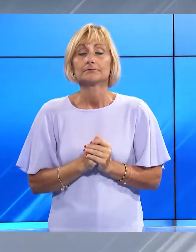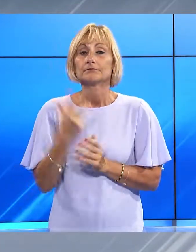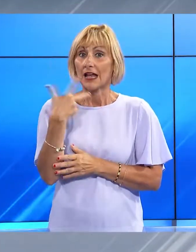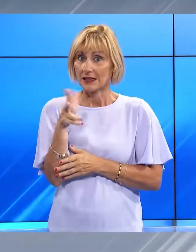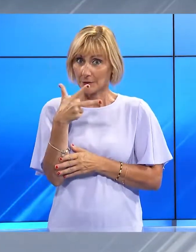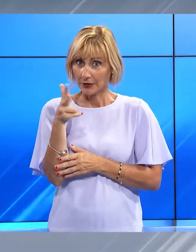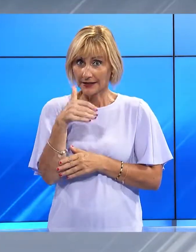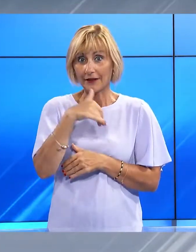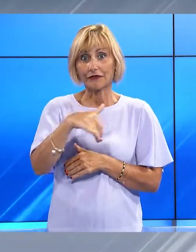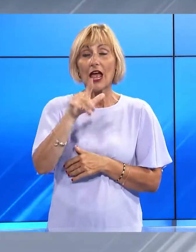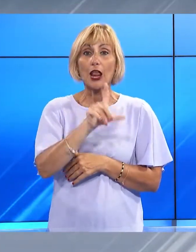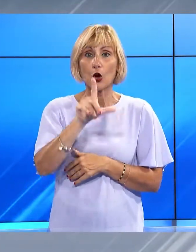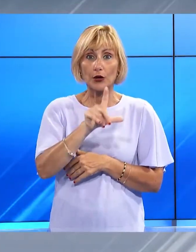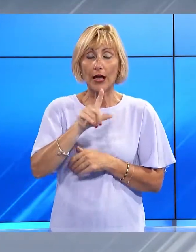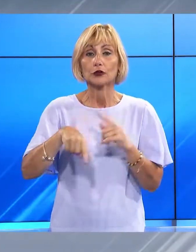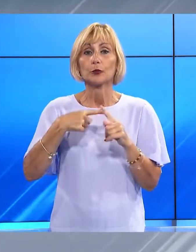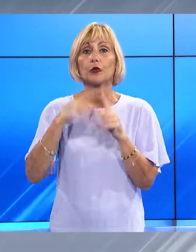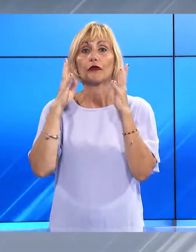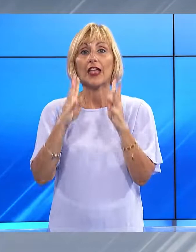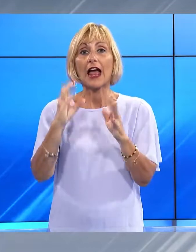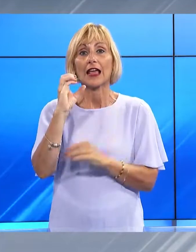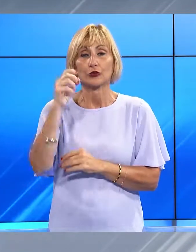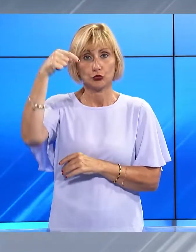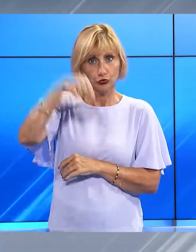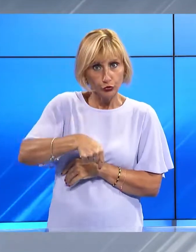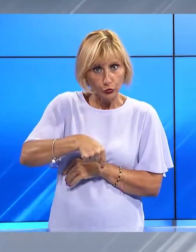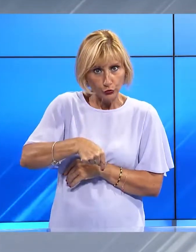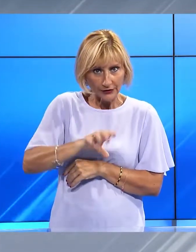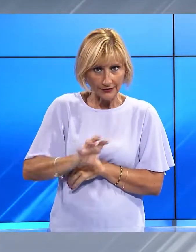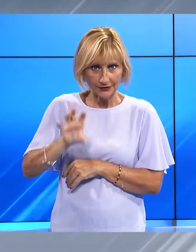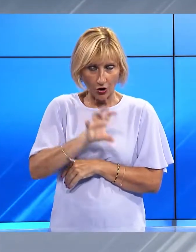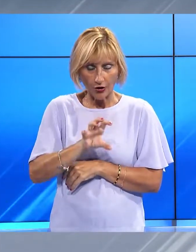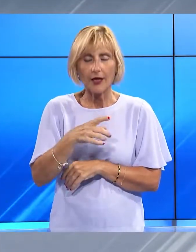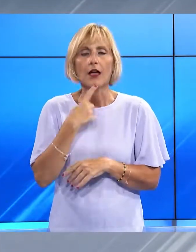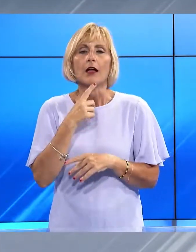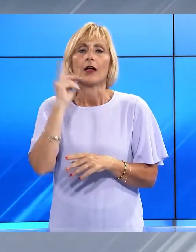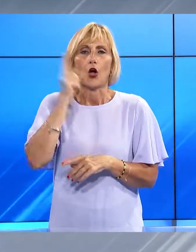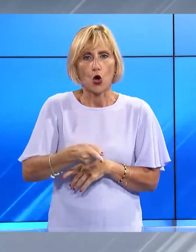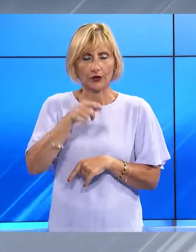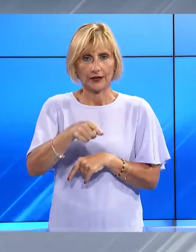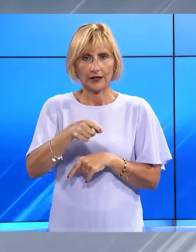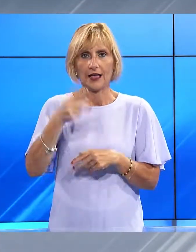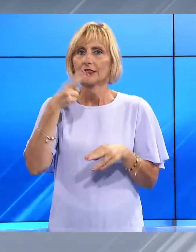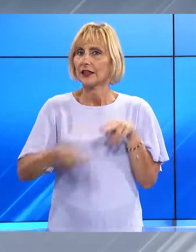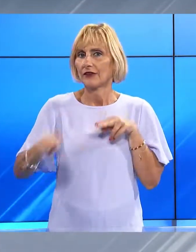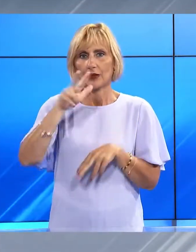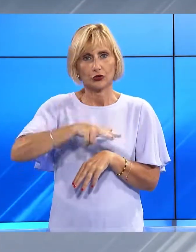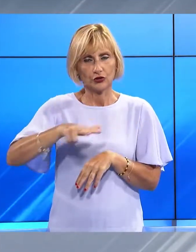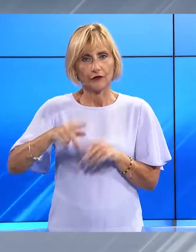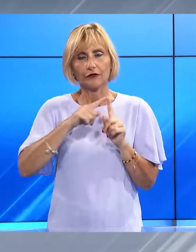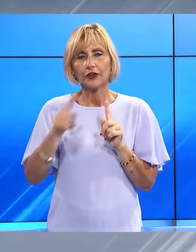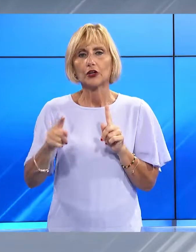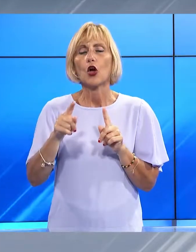Via Leonardo e nella parte sud di Viale Carducci, in cui è stato istituito il divieto di sosta, fino alla 23.59 del 13.